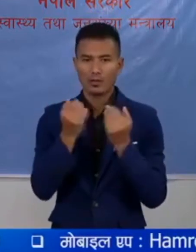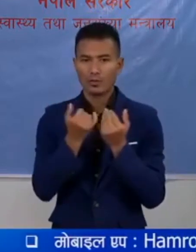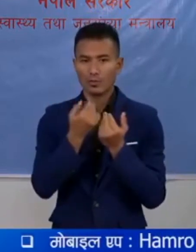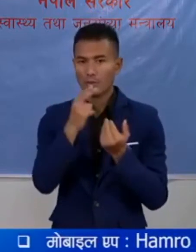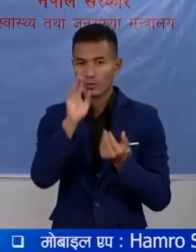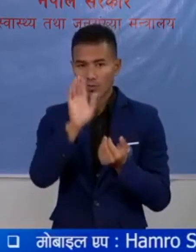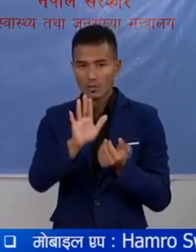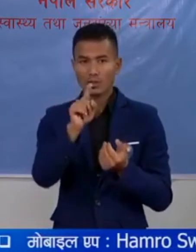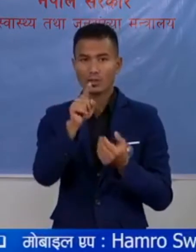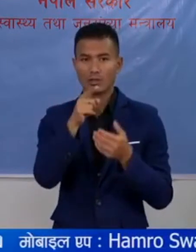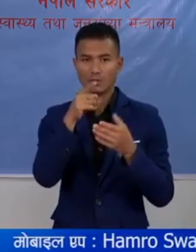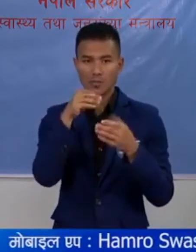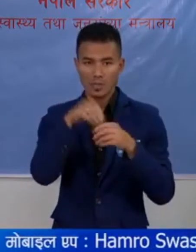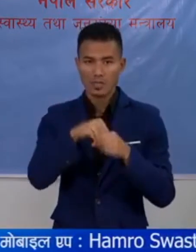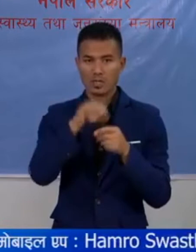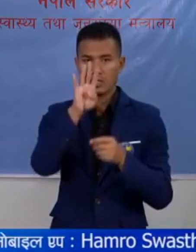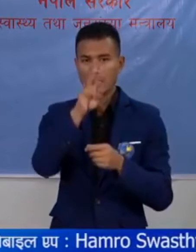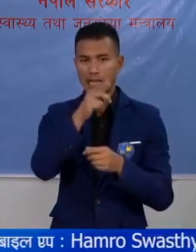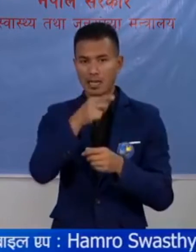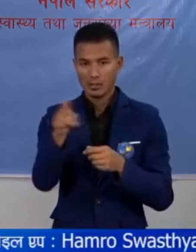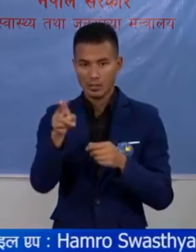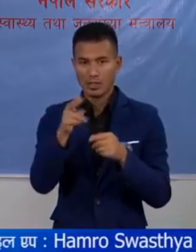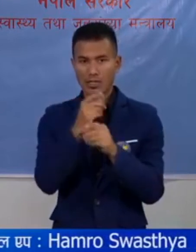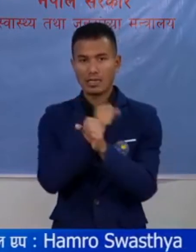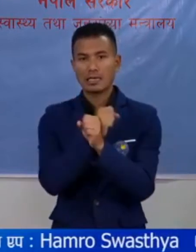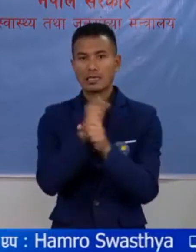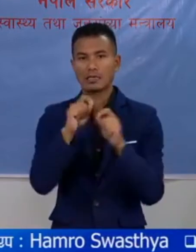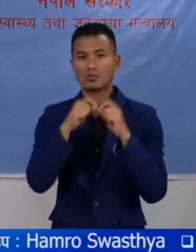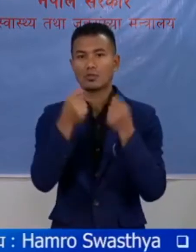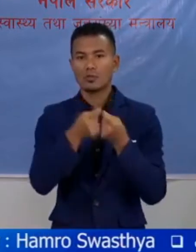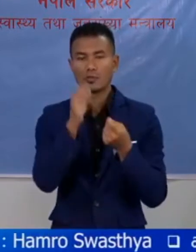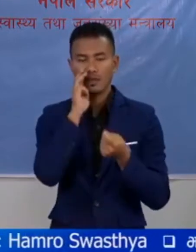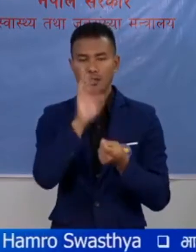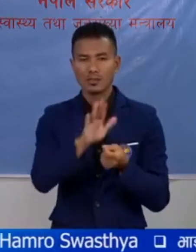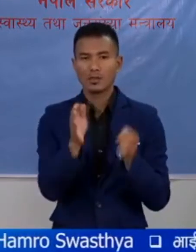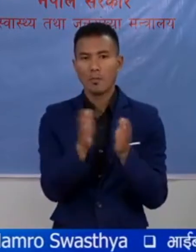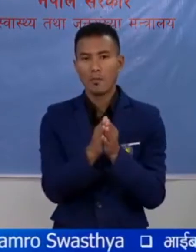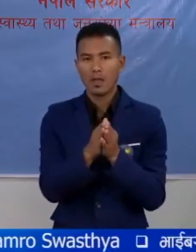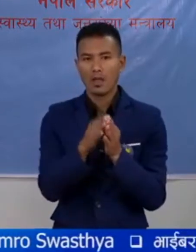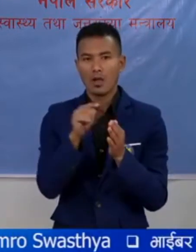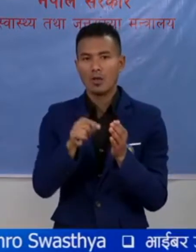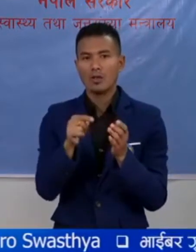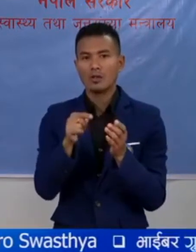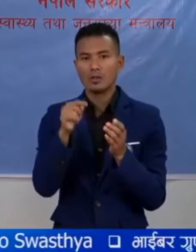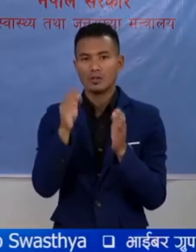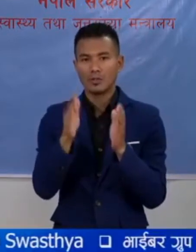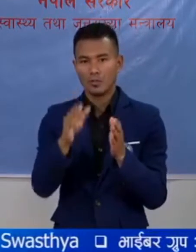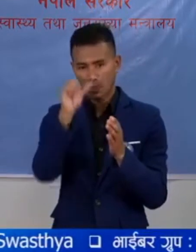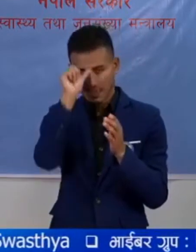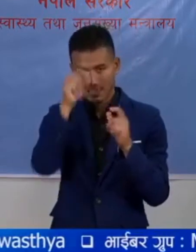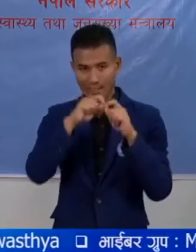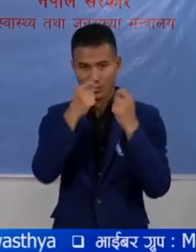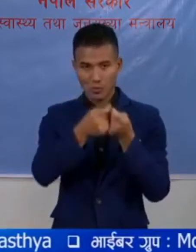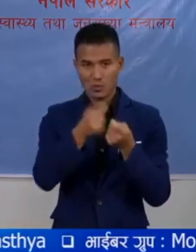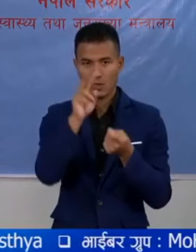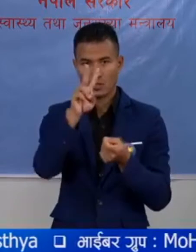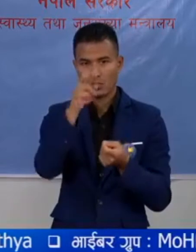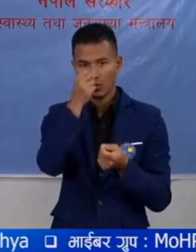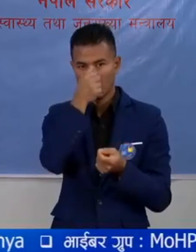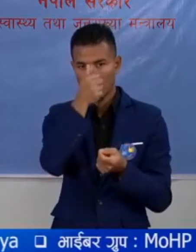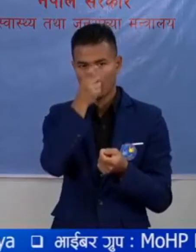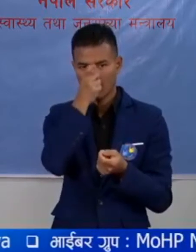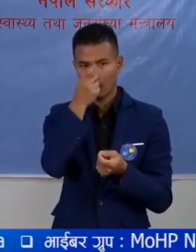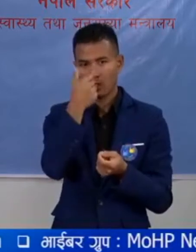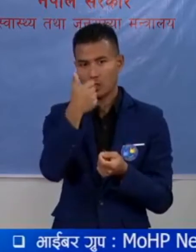छा। जस्मद्दे चार जाना रेट जोन मा पर्नू भायको छा। एशरी आल सम्मा रेट जोन मा पर्ने को कुल संख्या 266